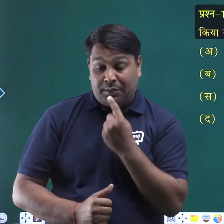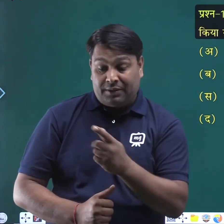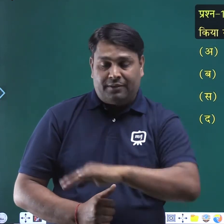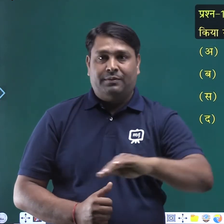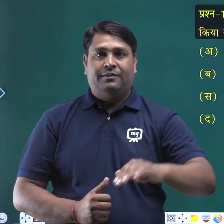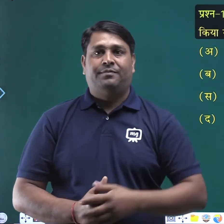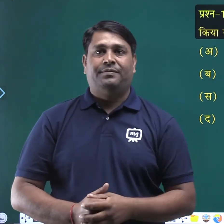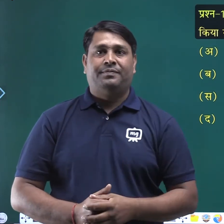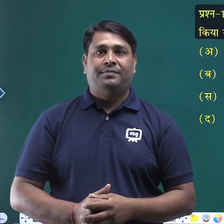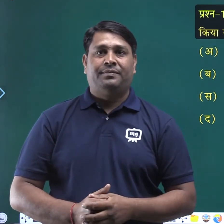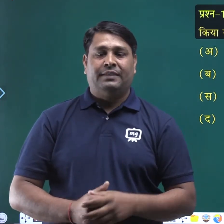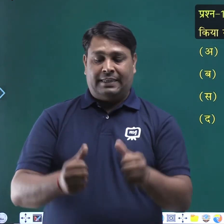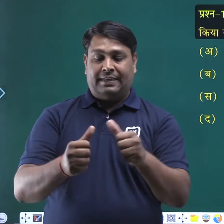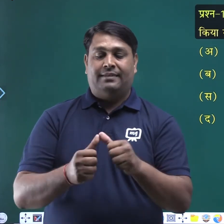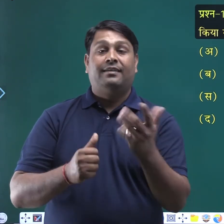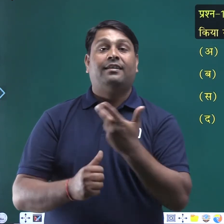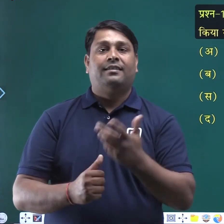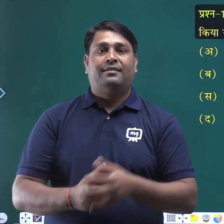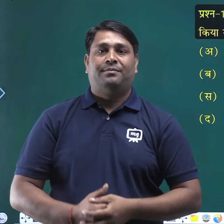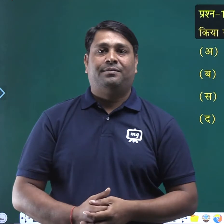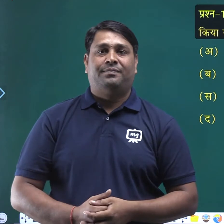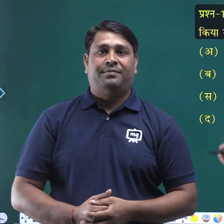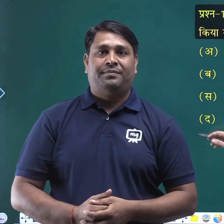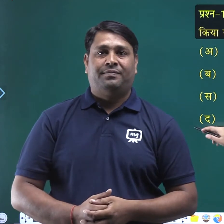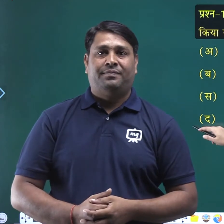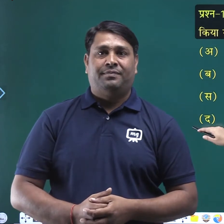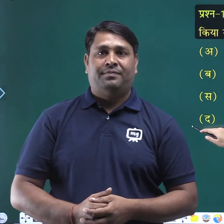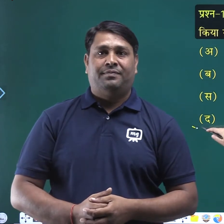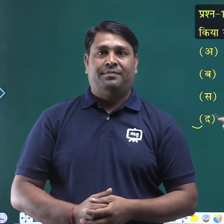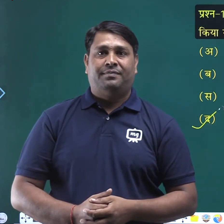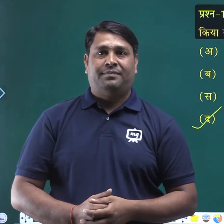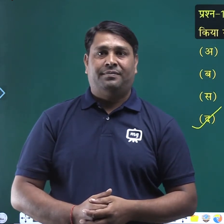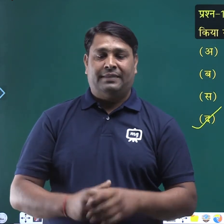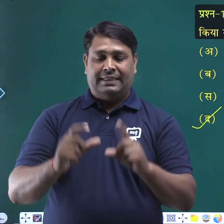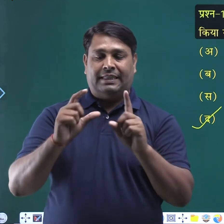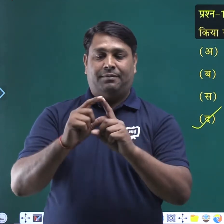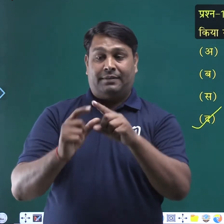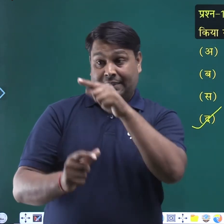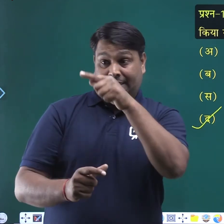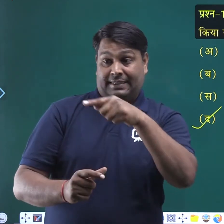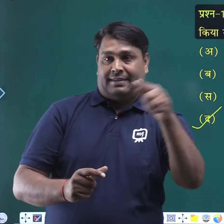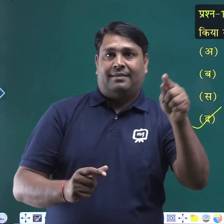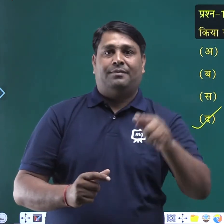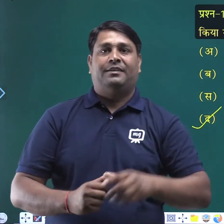बच्चों क्या उत्तर आएगा दै पर निशान लगाया हमने